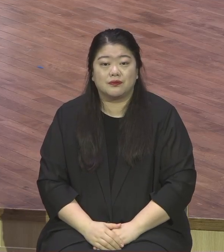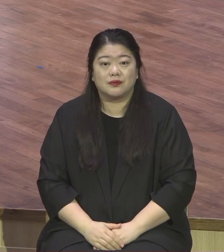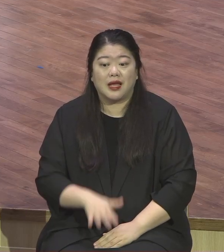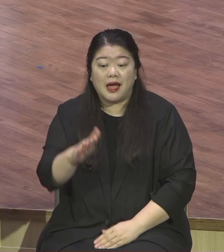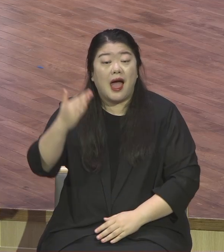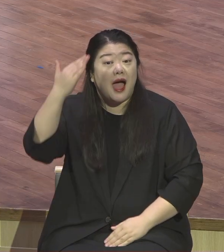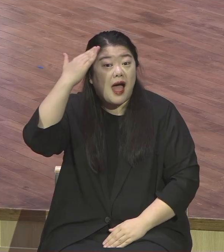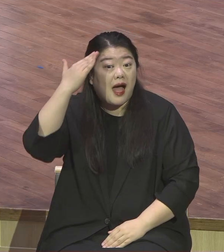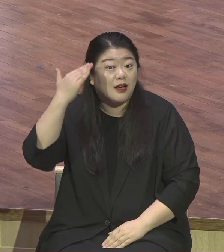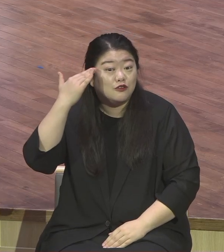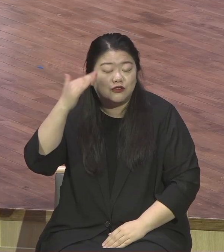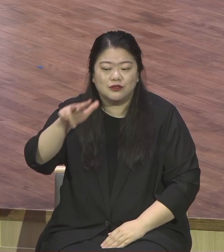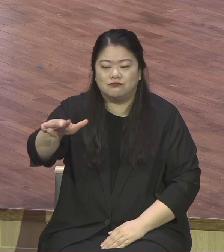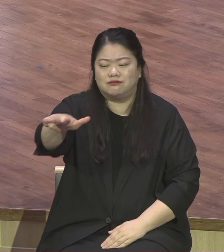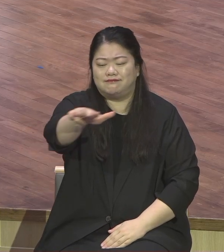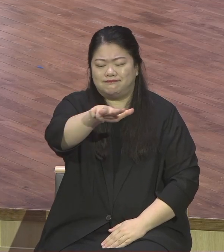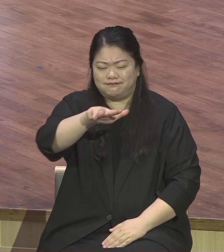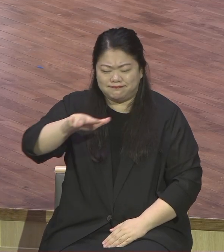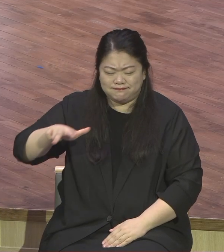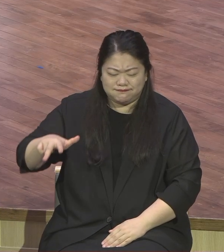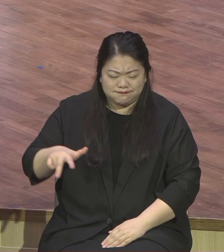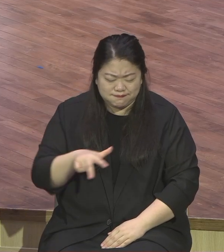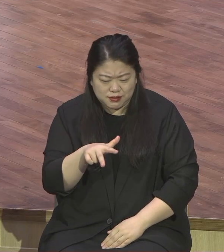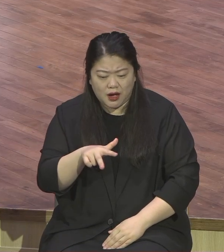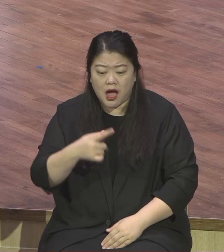흔히 별다방이라고 하는 스타벅스죠